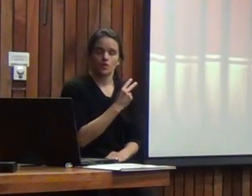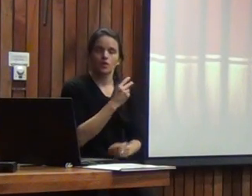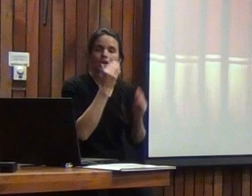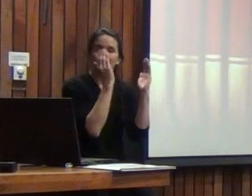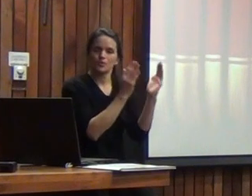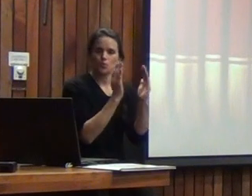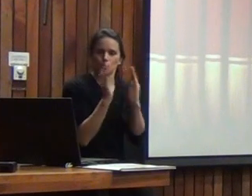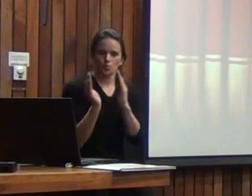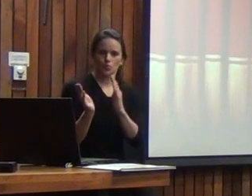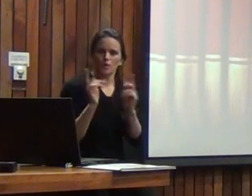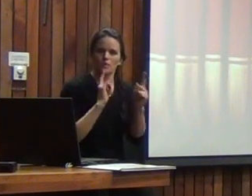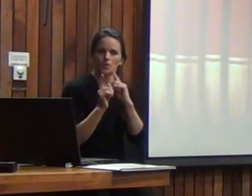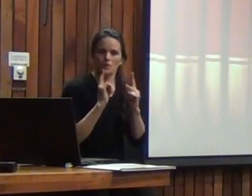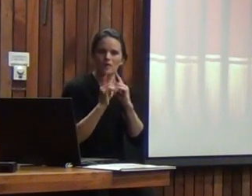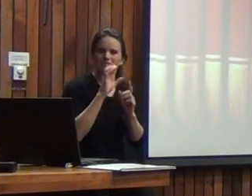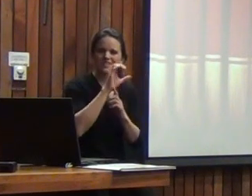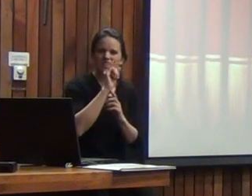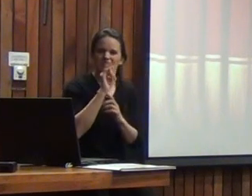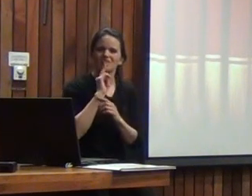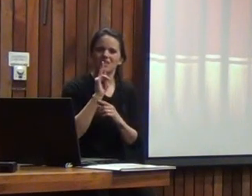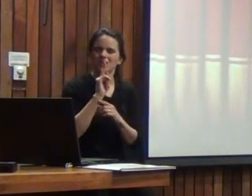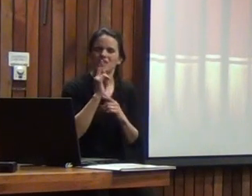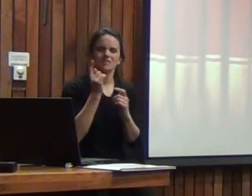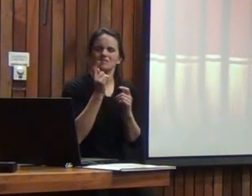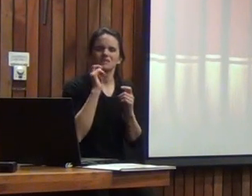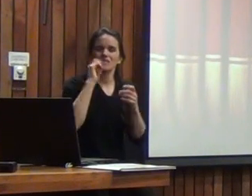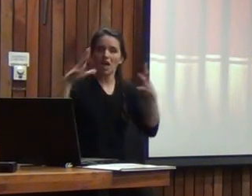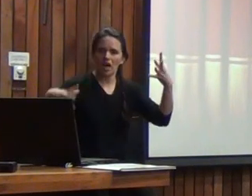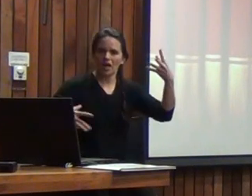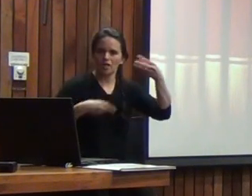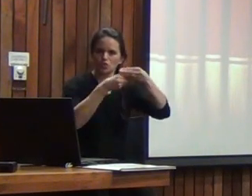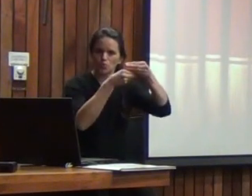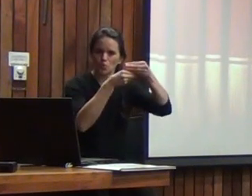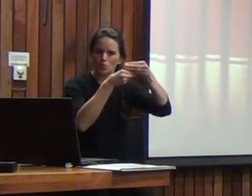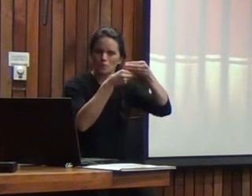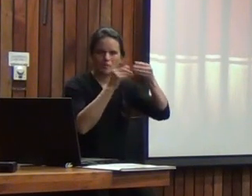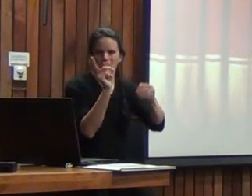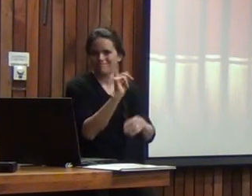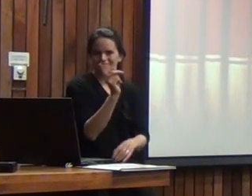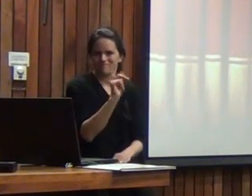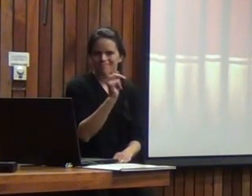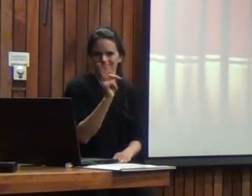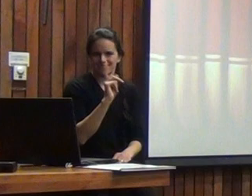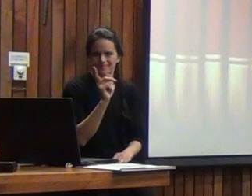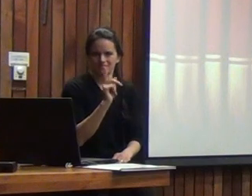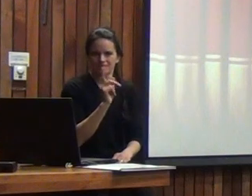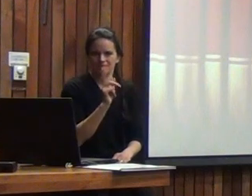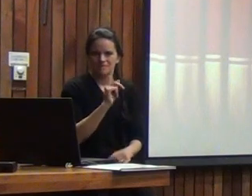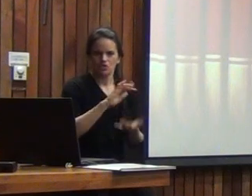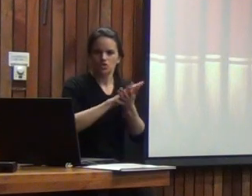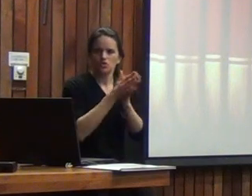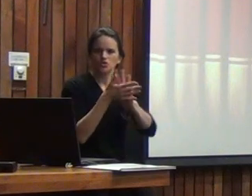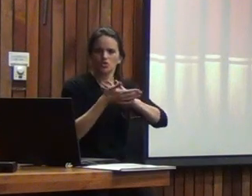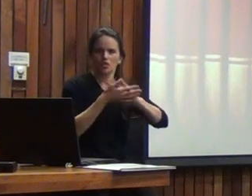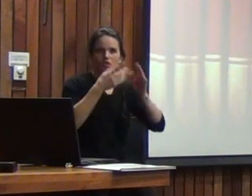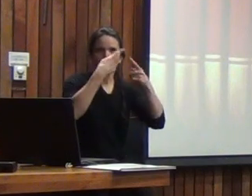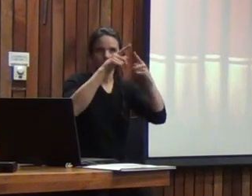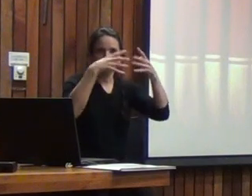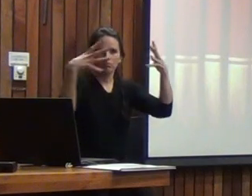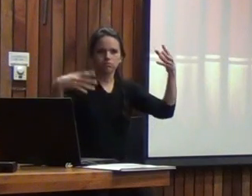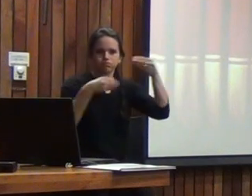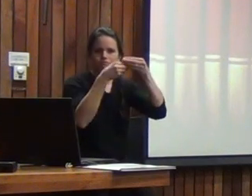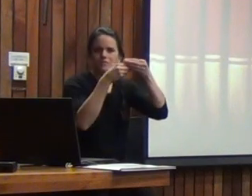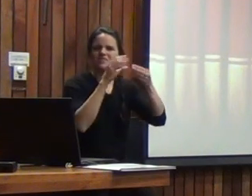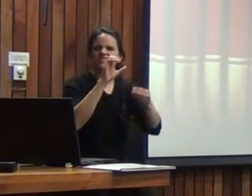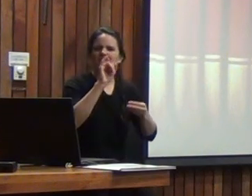estructura está preparada el CIT no es el resumen conversión anterior desde la escala de de todas sus pruebas el